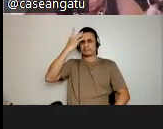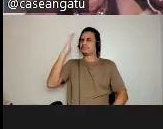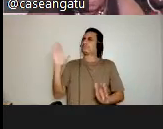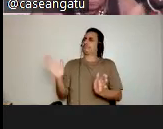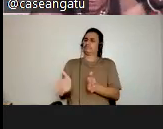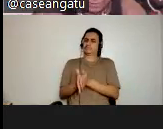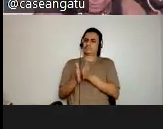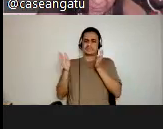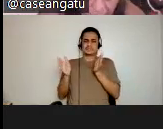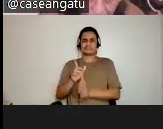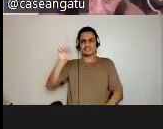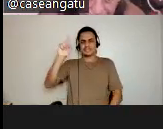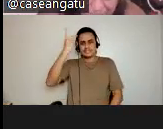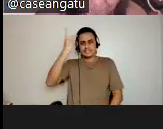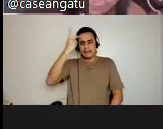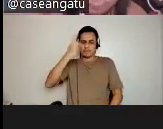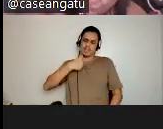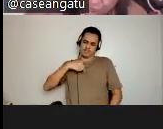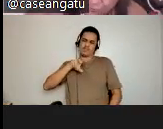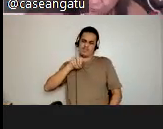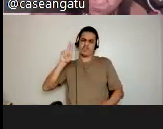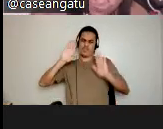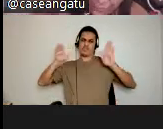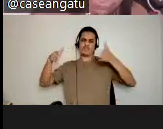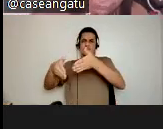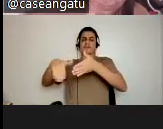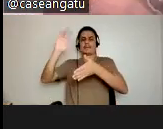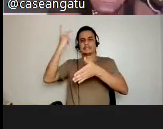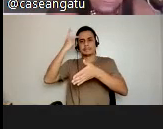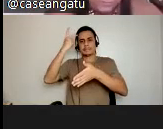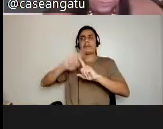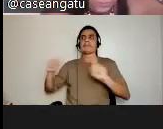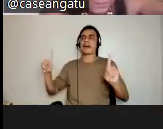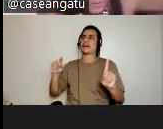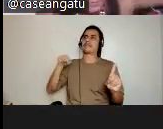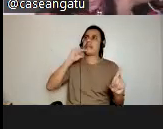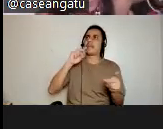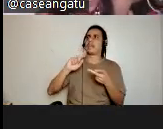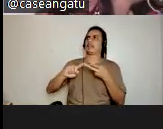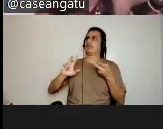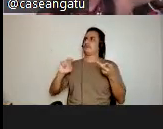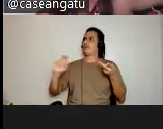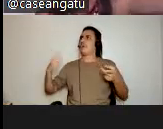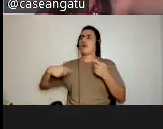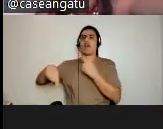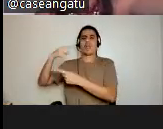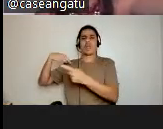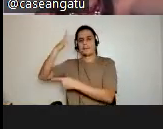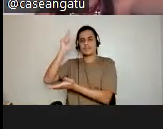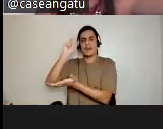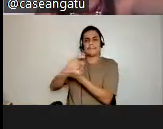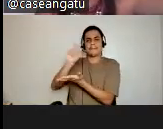de São Paulo, ou me reter mais em São Paulo, são filhos, netos, bisnetos, daqueles que foram expostos das terras.